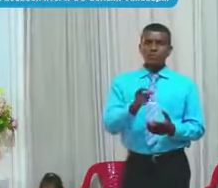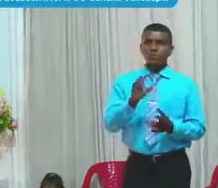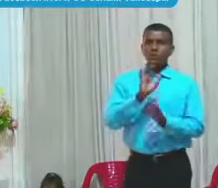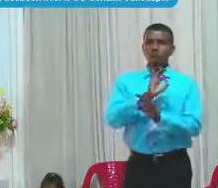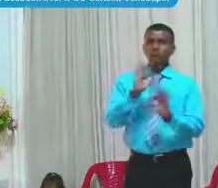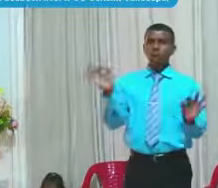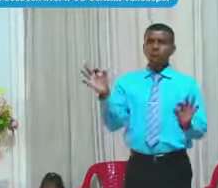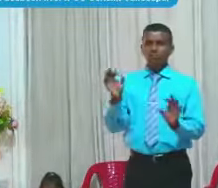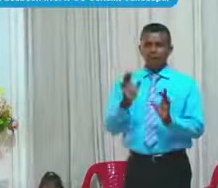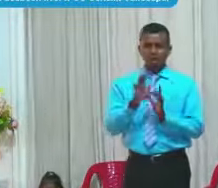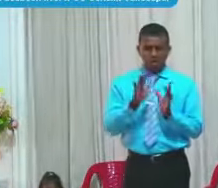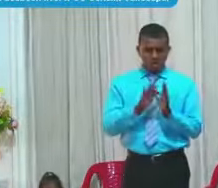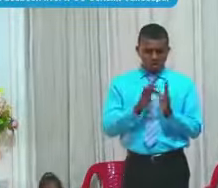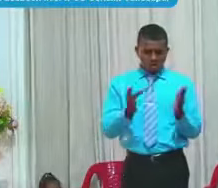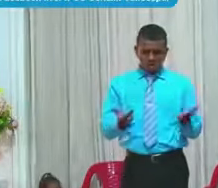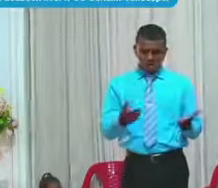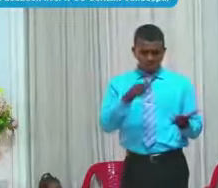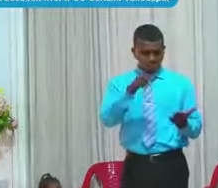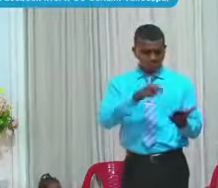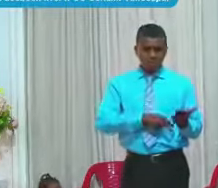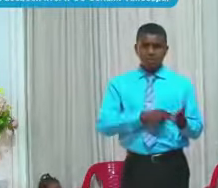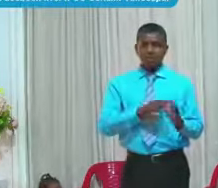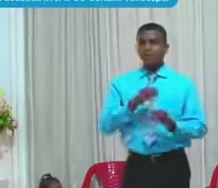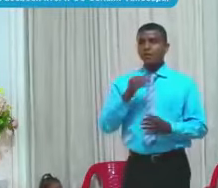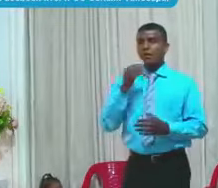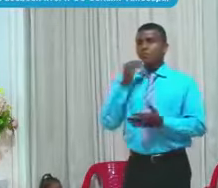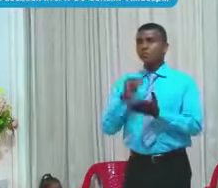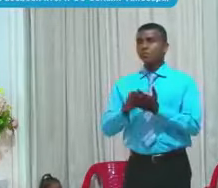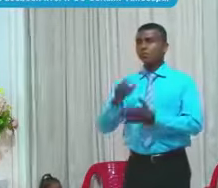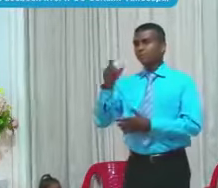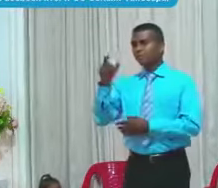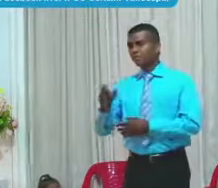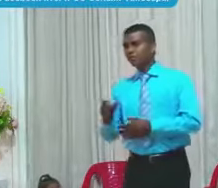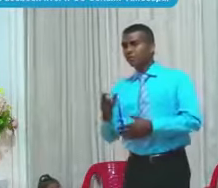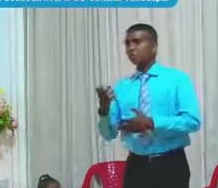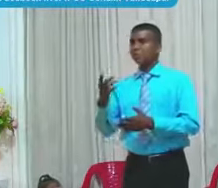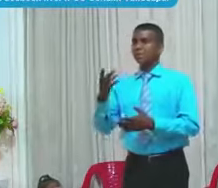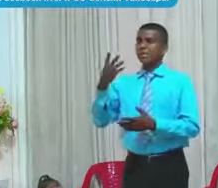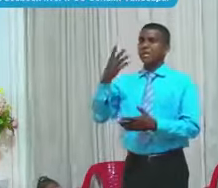va a pasar Con los ancestros De ahora Doscientos Trescientos Cuatrocientos Años